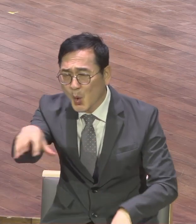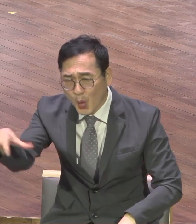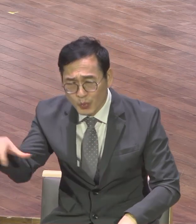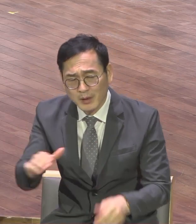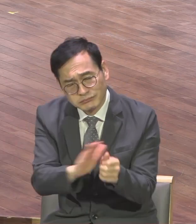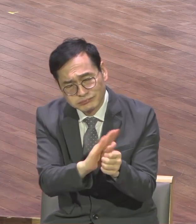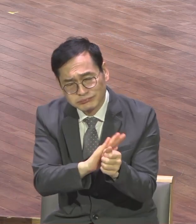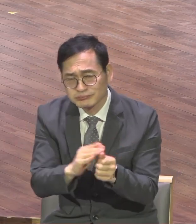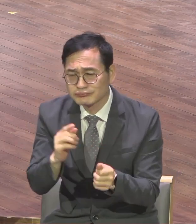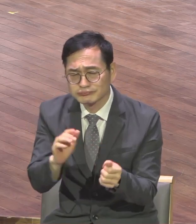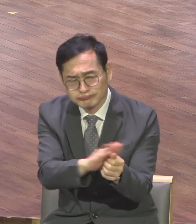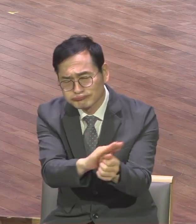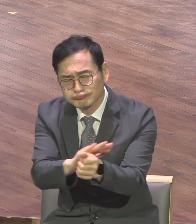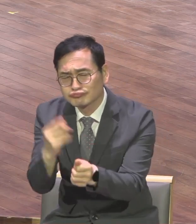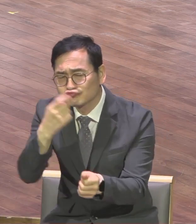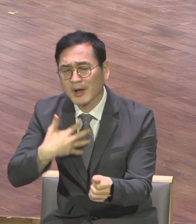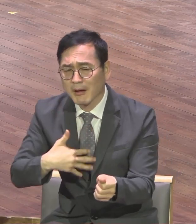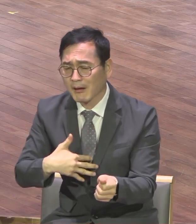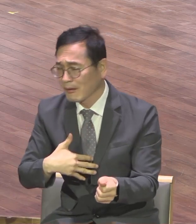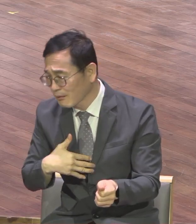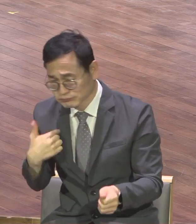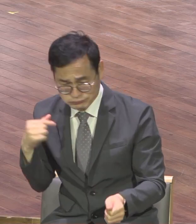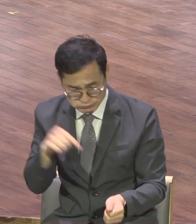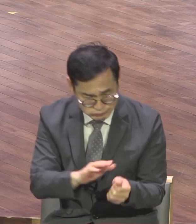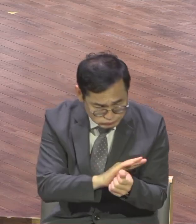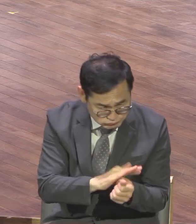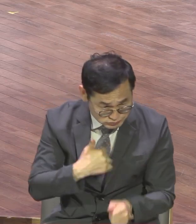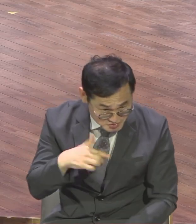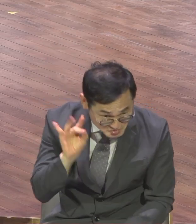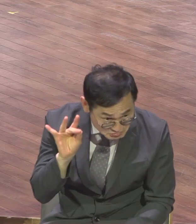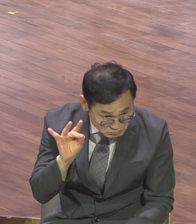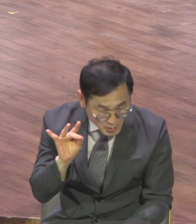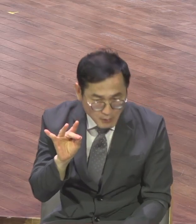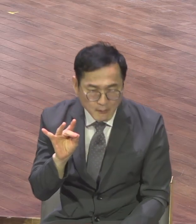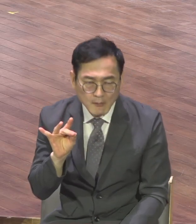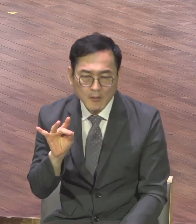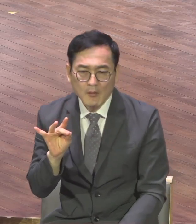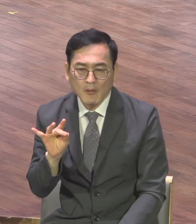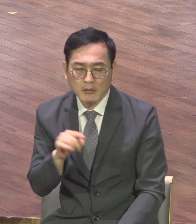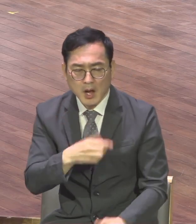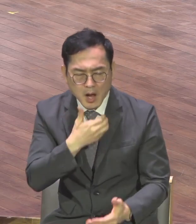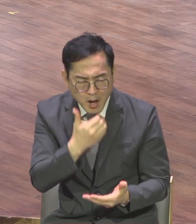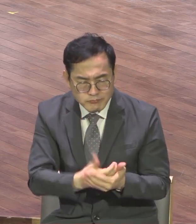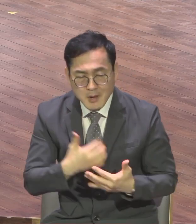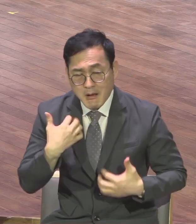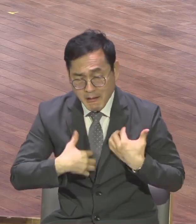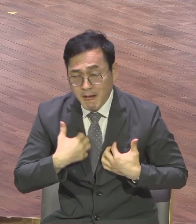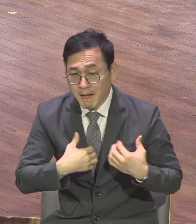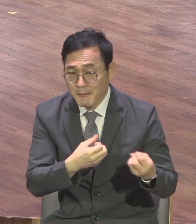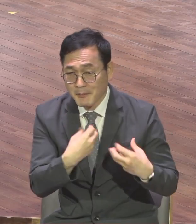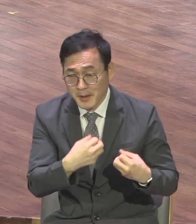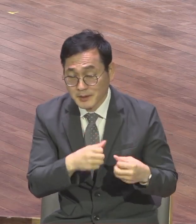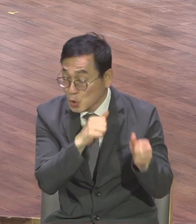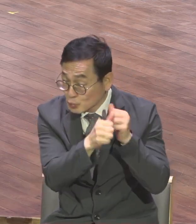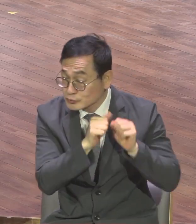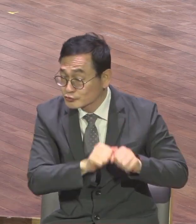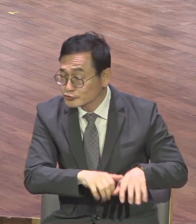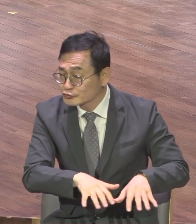이런 일이 처음이래 얼마나 많은 감동을 받았는지 그 다음 내라는 말이 또 사람들이 소문듣고 목사에 또 한 50명이 와서